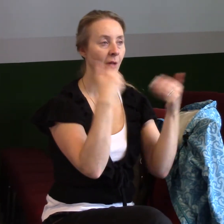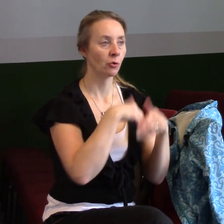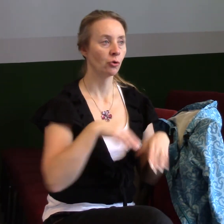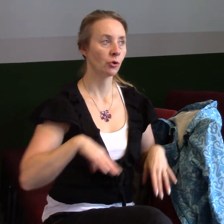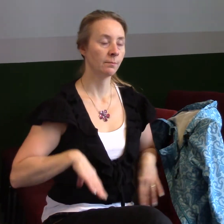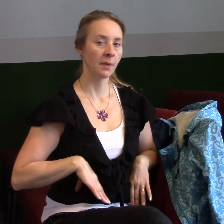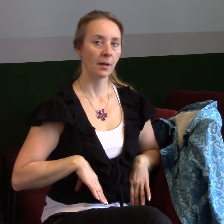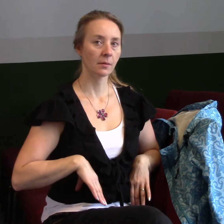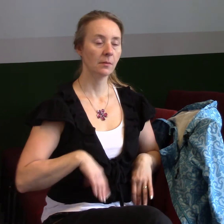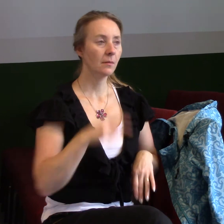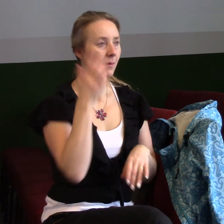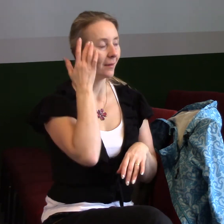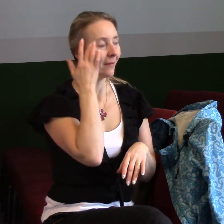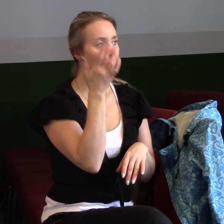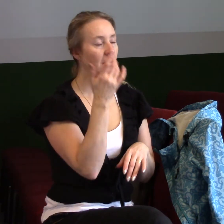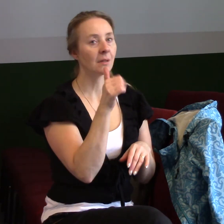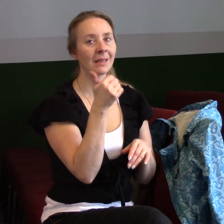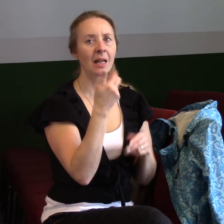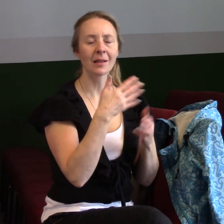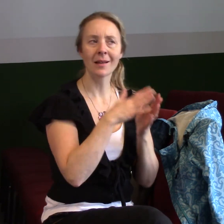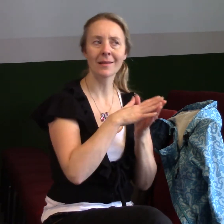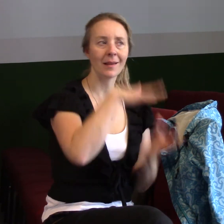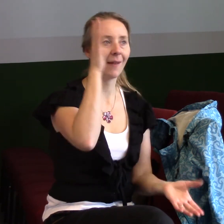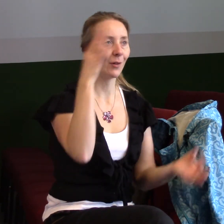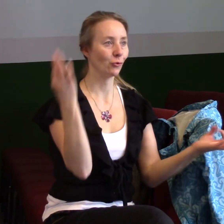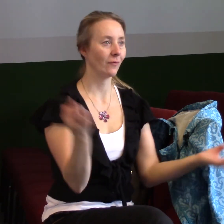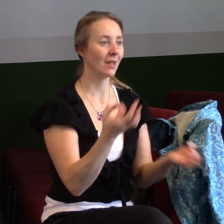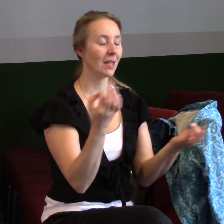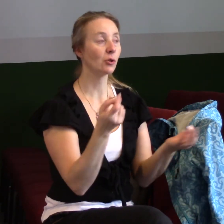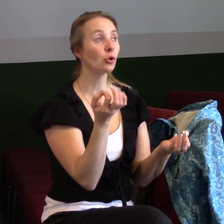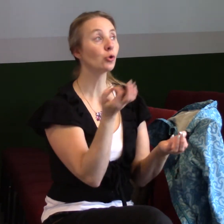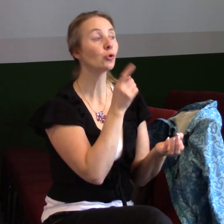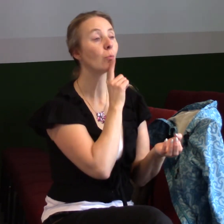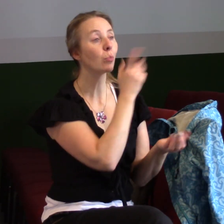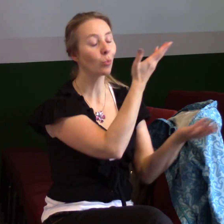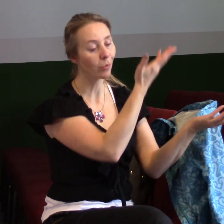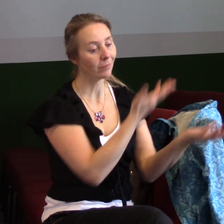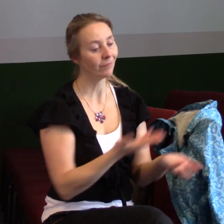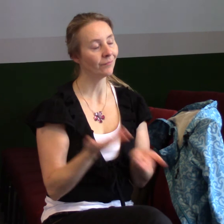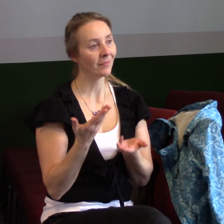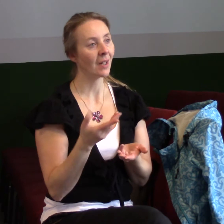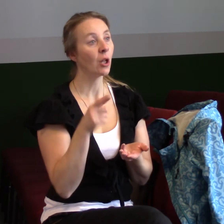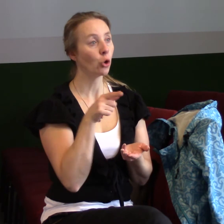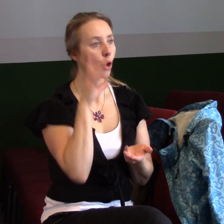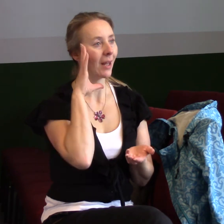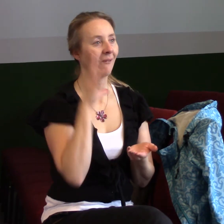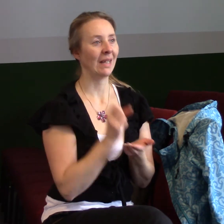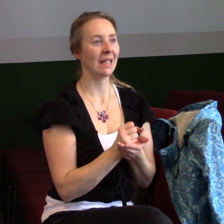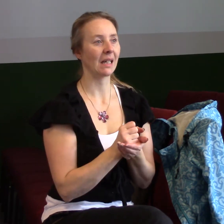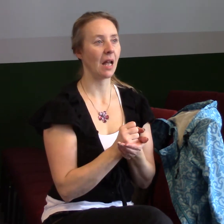Víte, jedna z největších věcí, kterou Pán Bůh vložil do životu křestanu je víra. Víra je takové zvláštní tajemství,